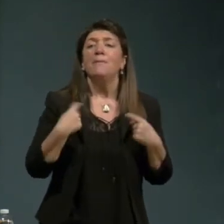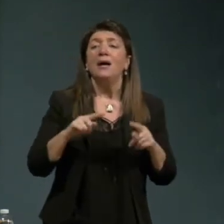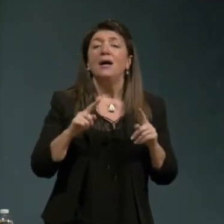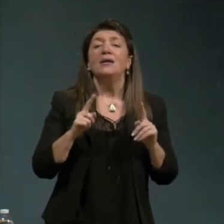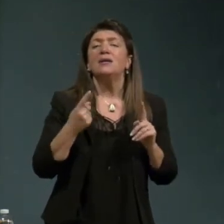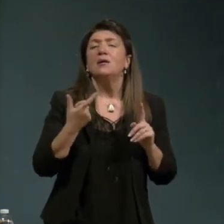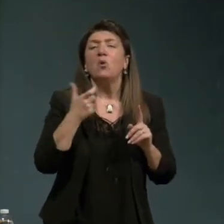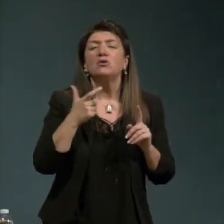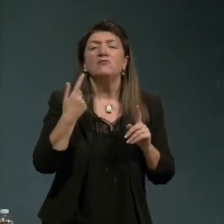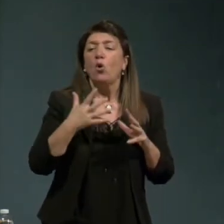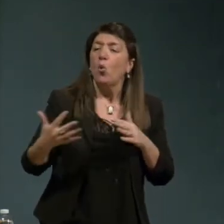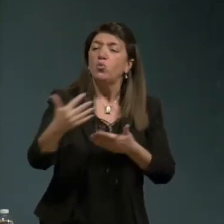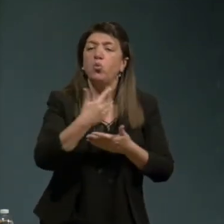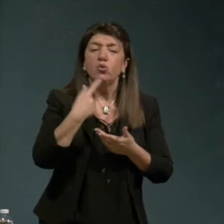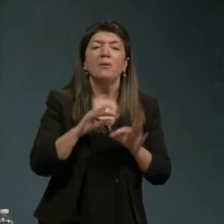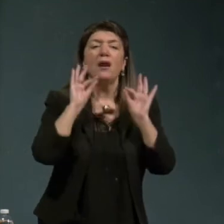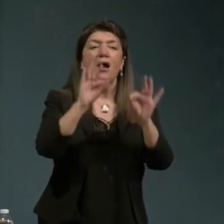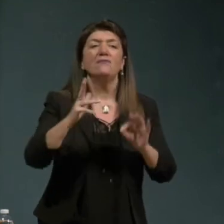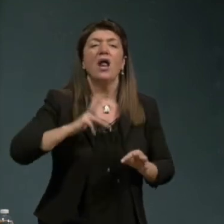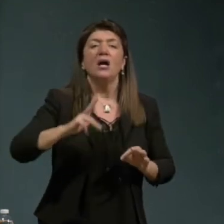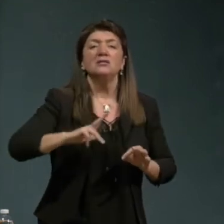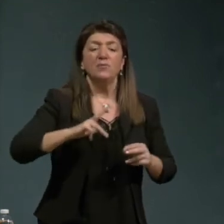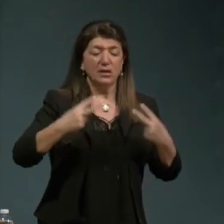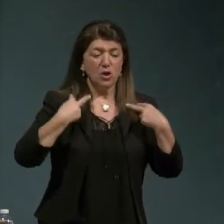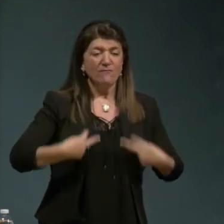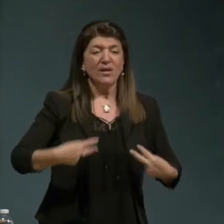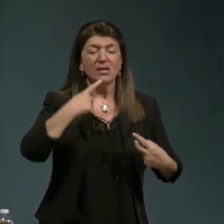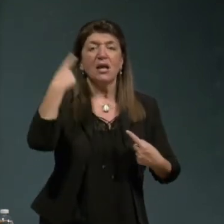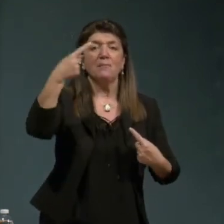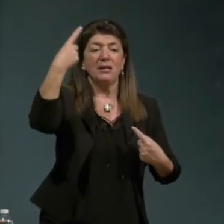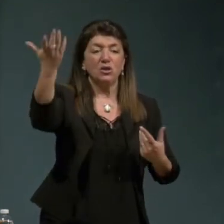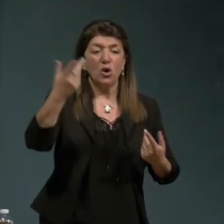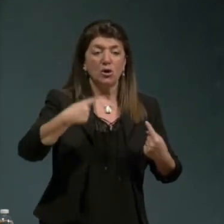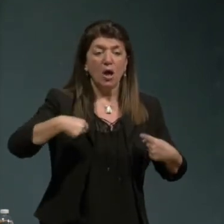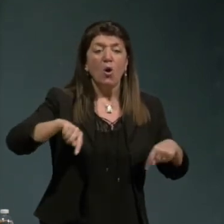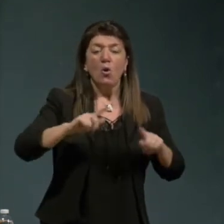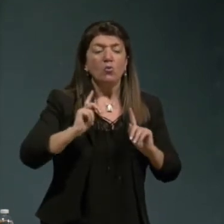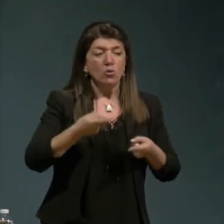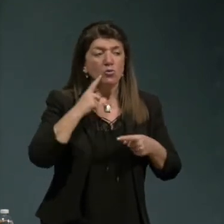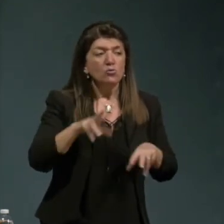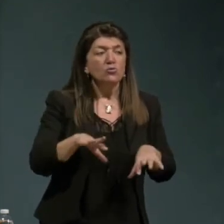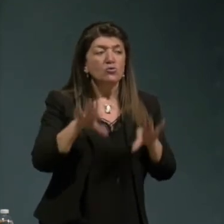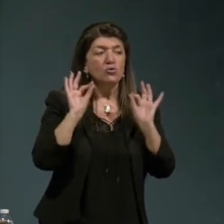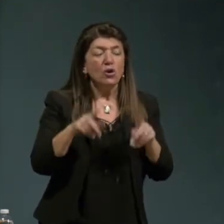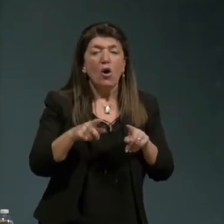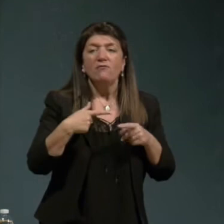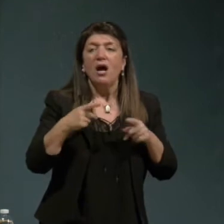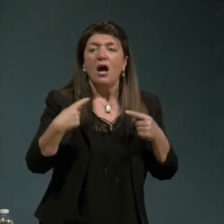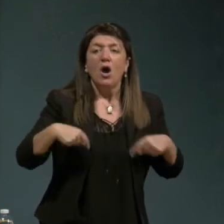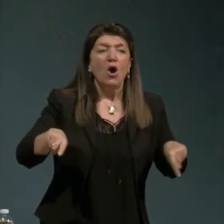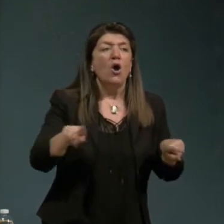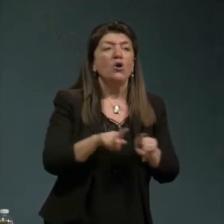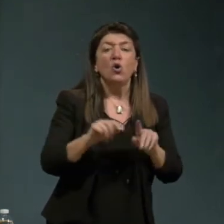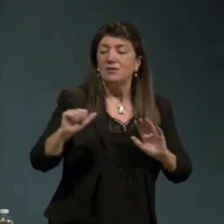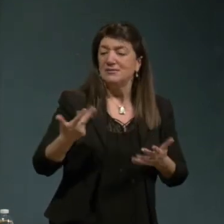tutto questo si ritrova non in la stessa forma che ma in 68 in una